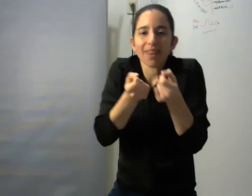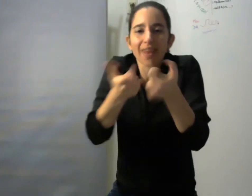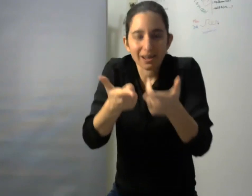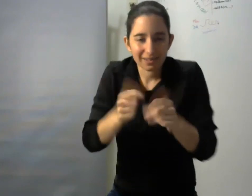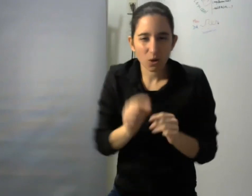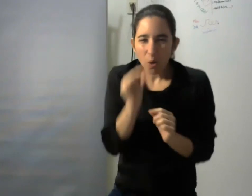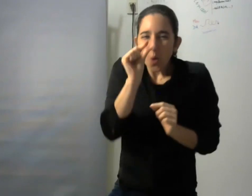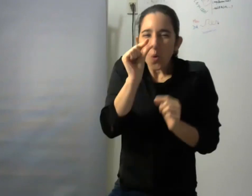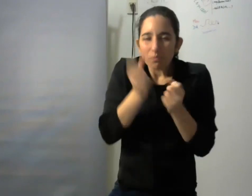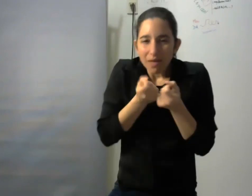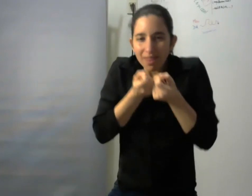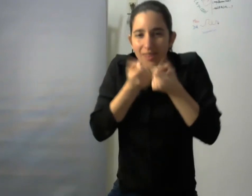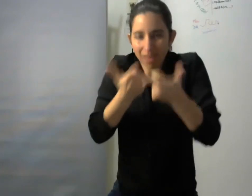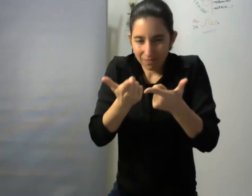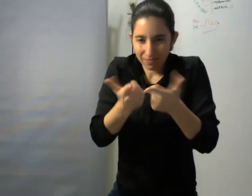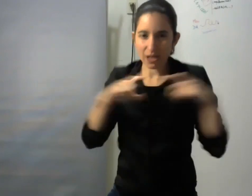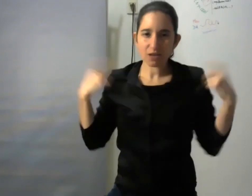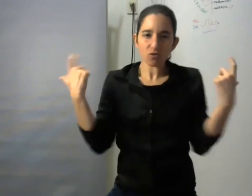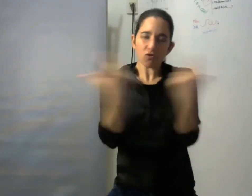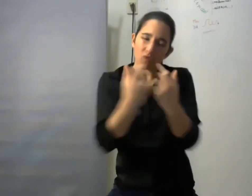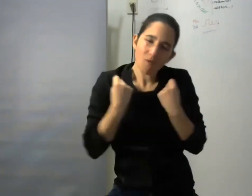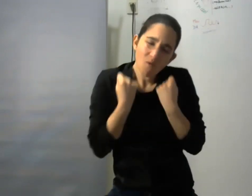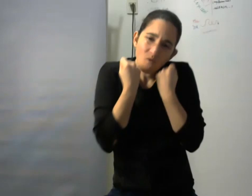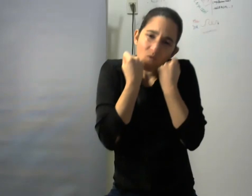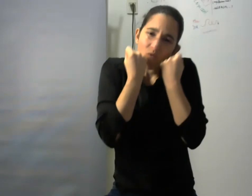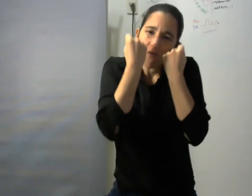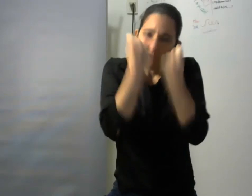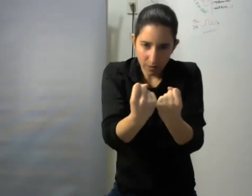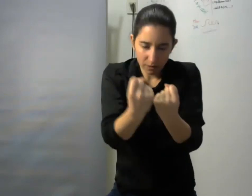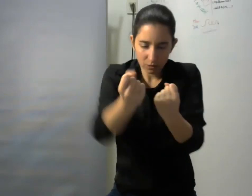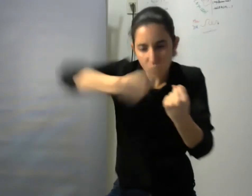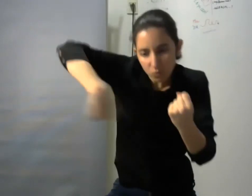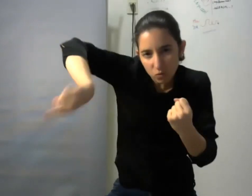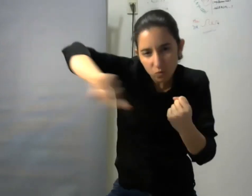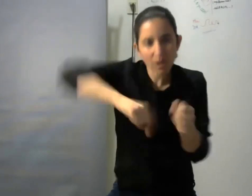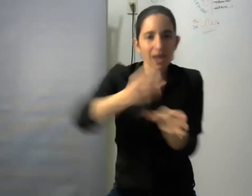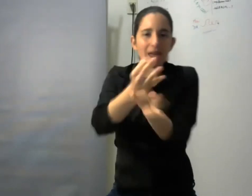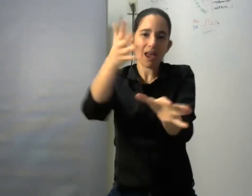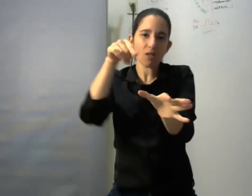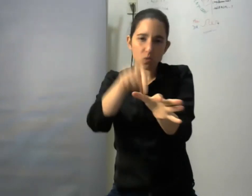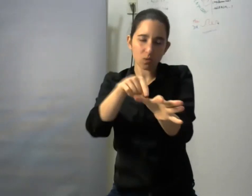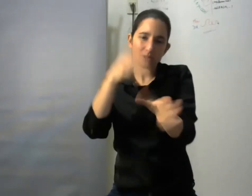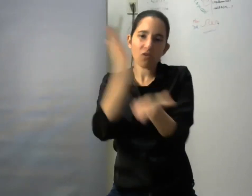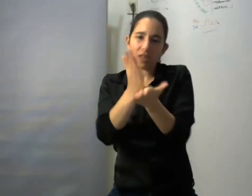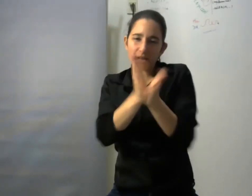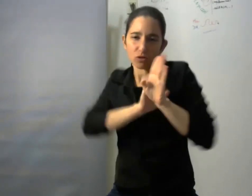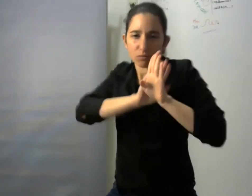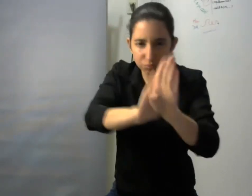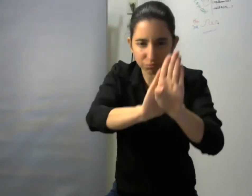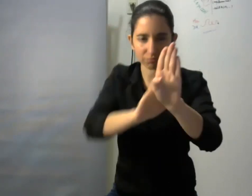colectivo de garantizar el derecho a la educación realmente para todos y todas y es en ese sentido